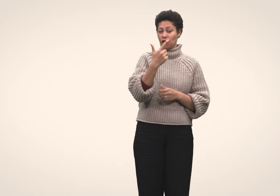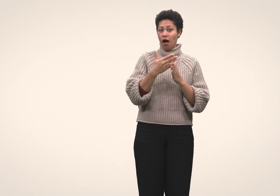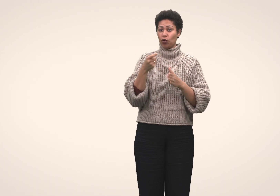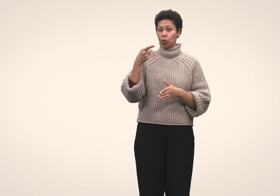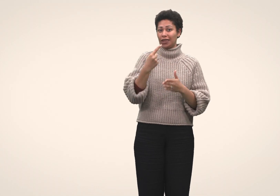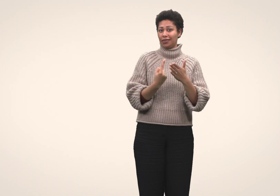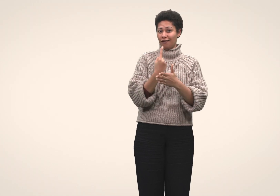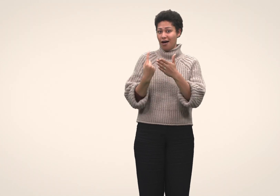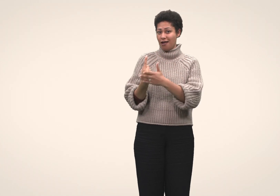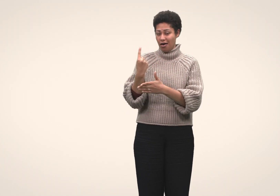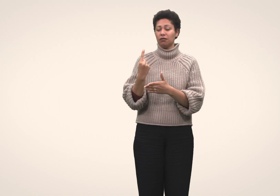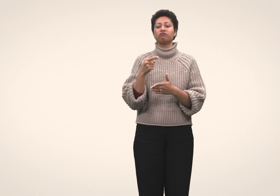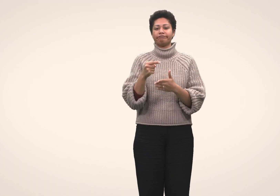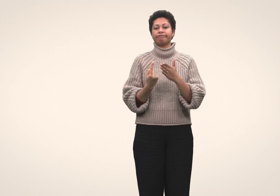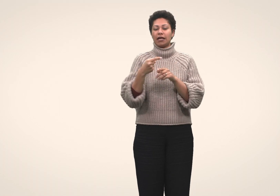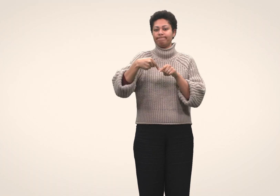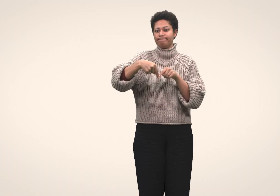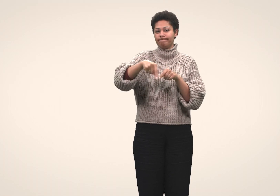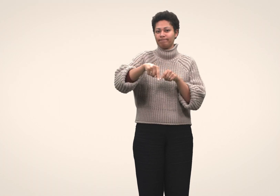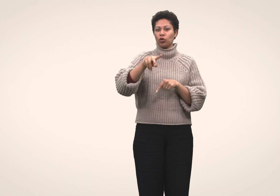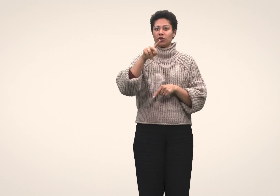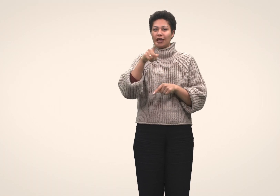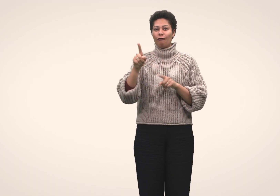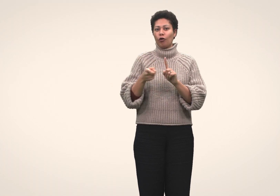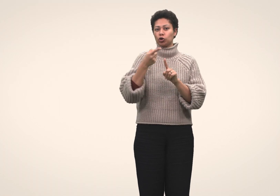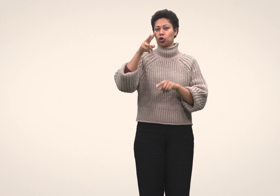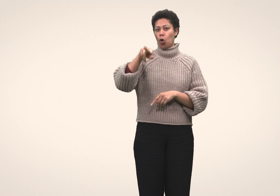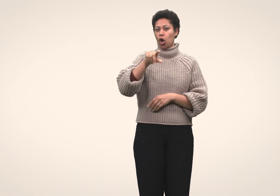97 av 100 tilfeller skjer i løpet av de første 12 ukene.